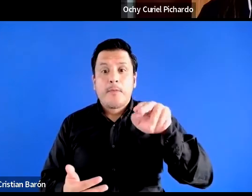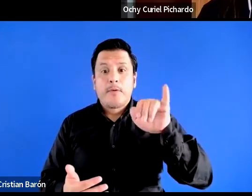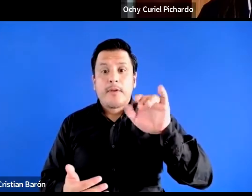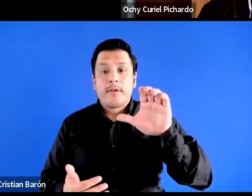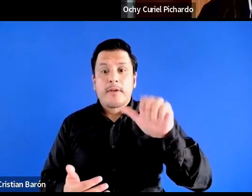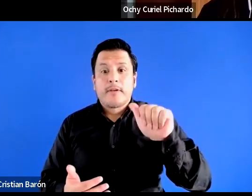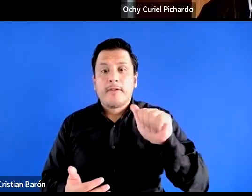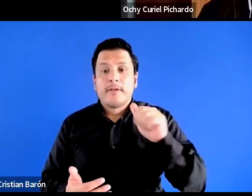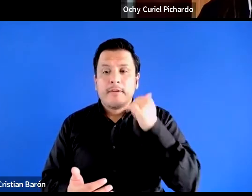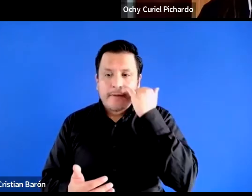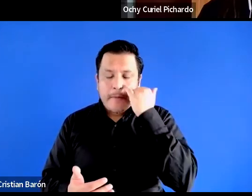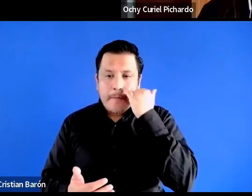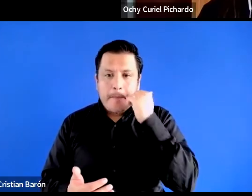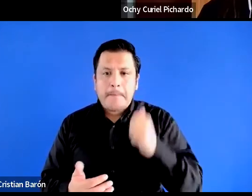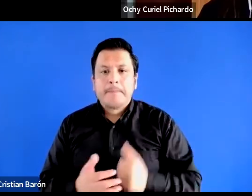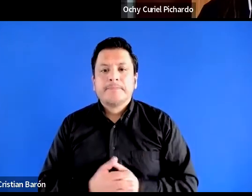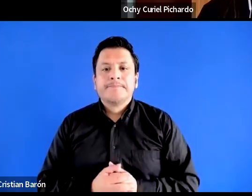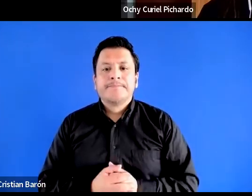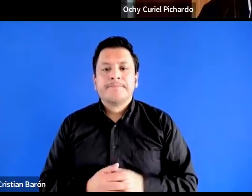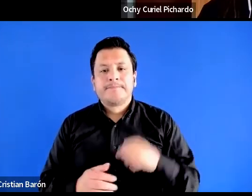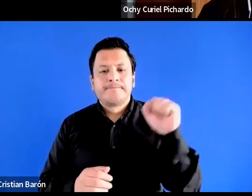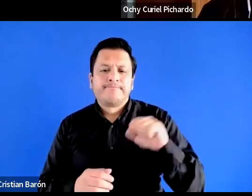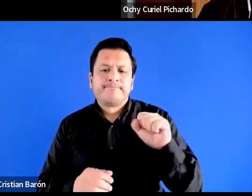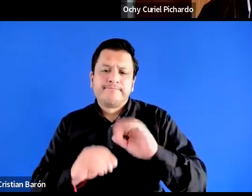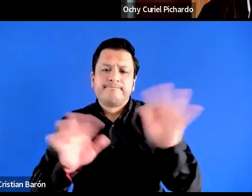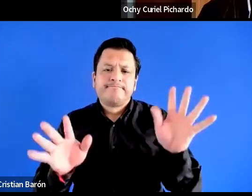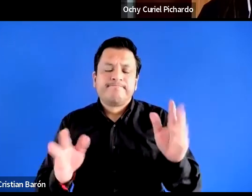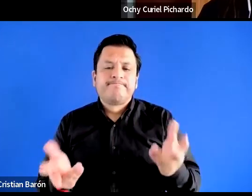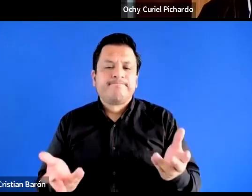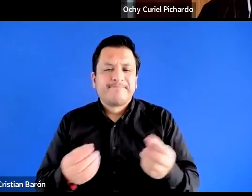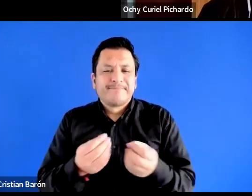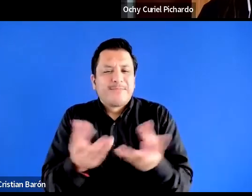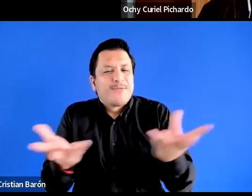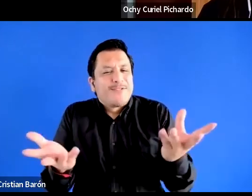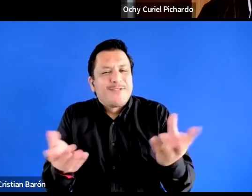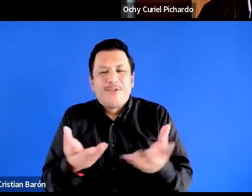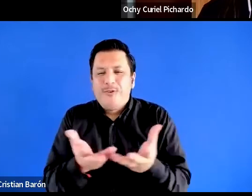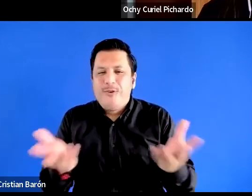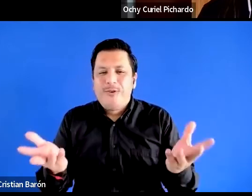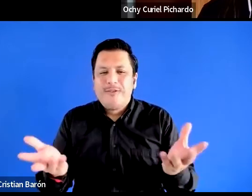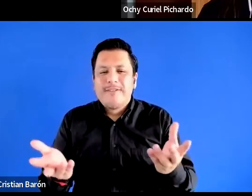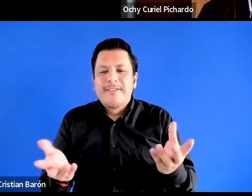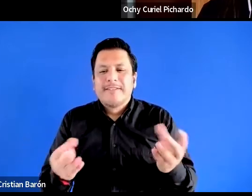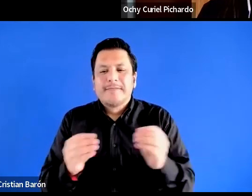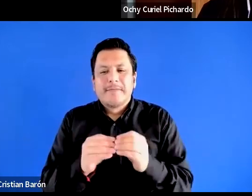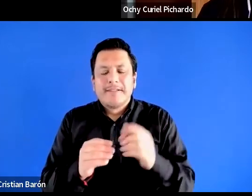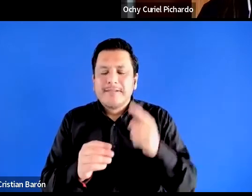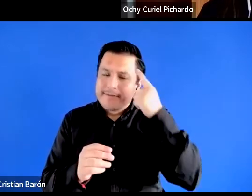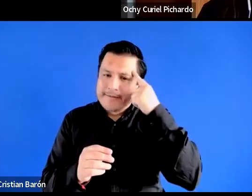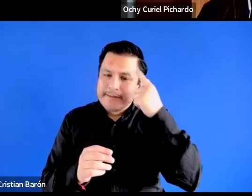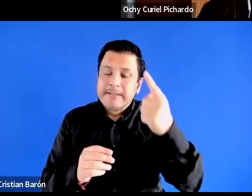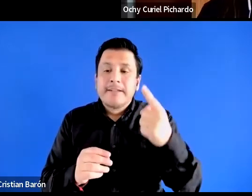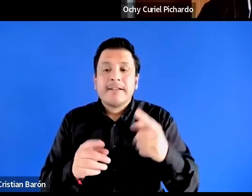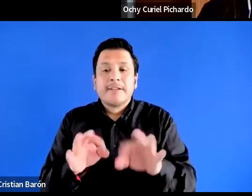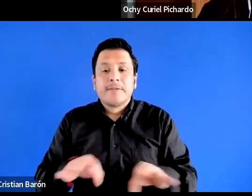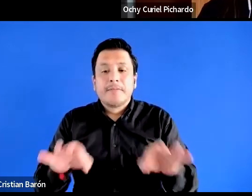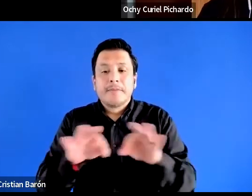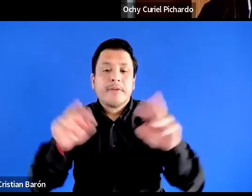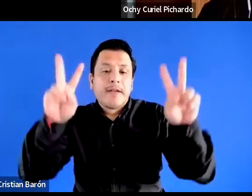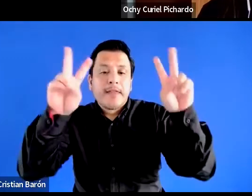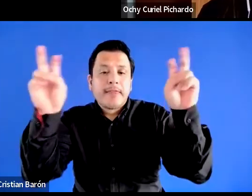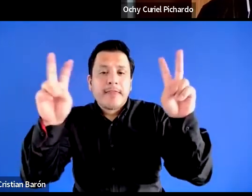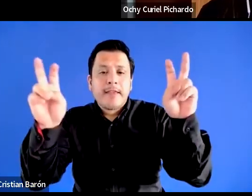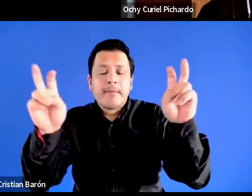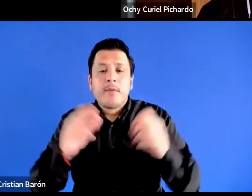Sí. Pues es que hay muchas cosas, Mara, pero me quedo con este título, ¿no?